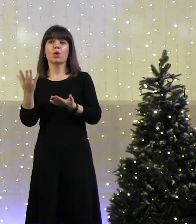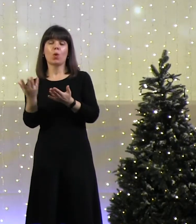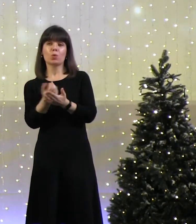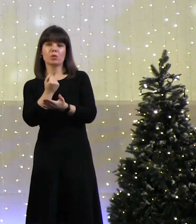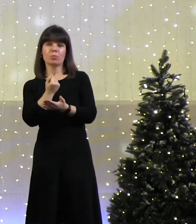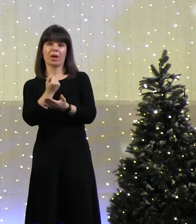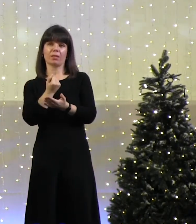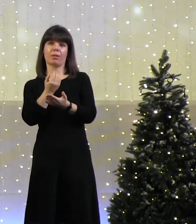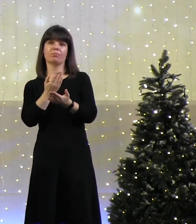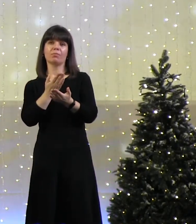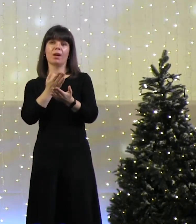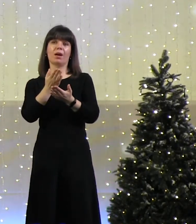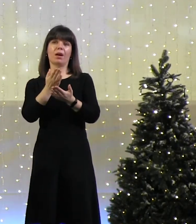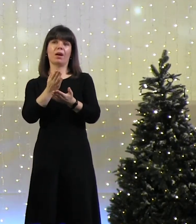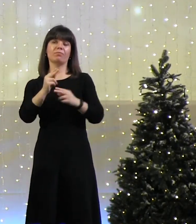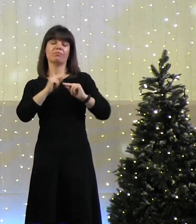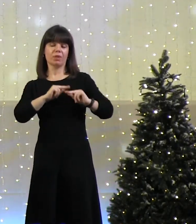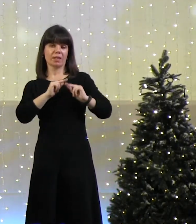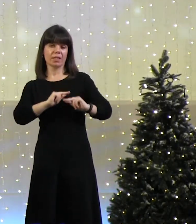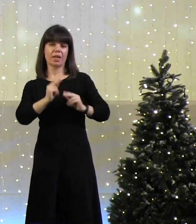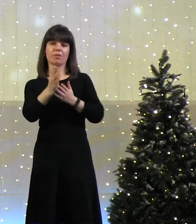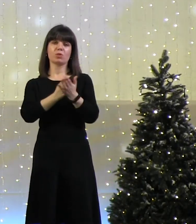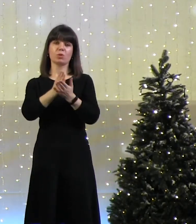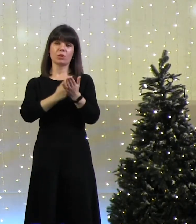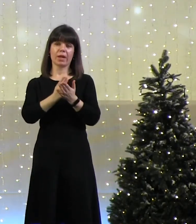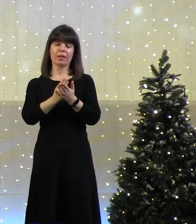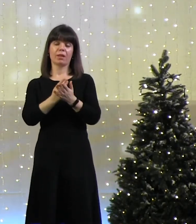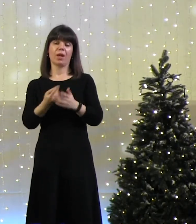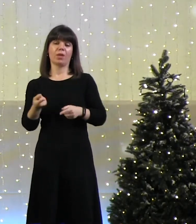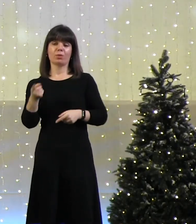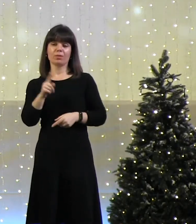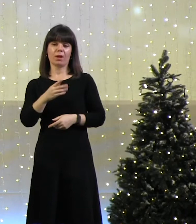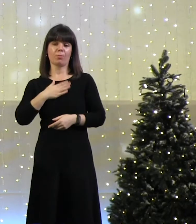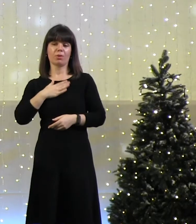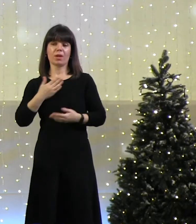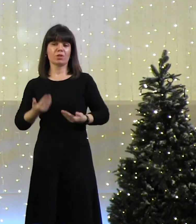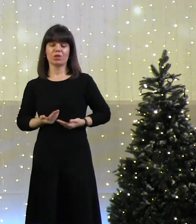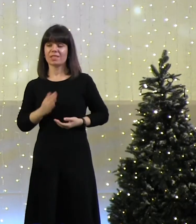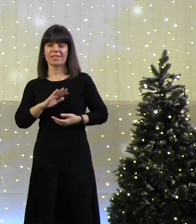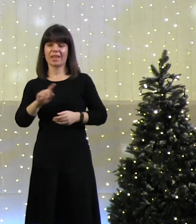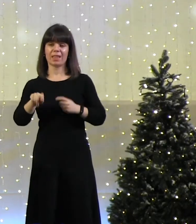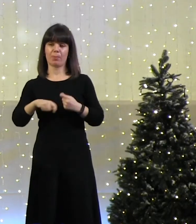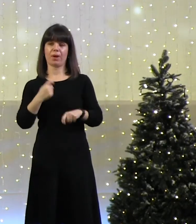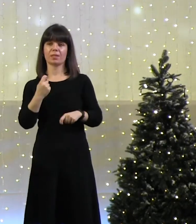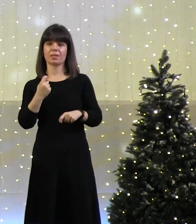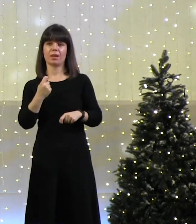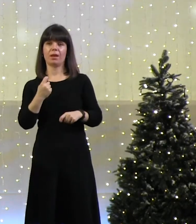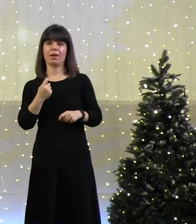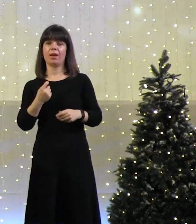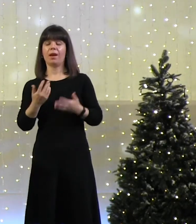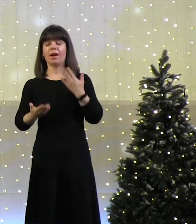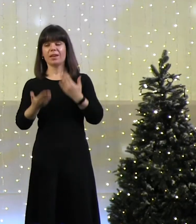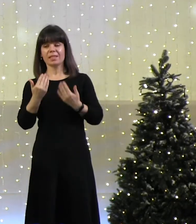или я приношу пользу обществу, я не трачу свою жизнь напрасно. А если ты общаешься,